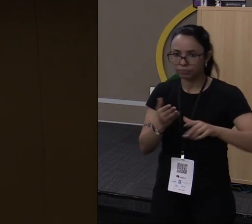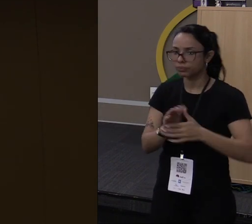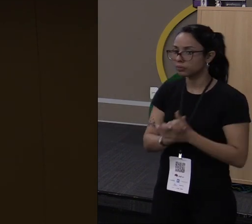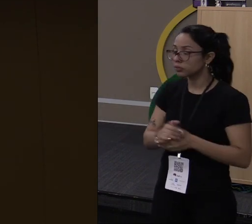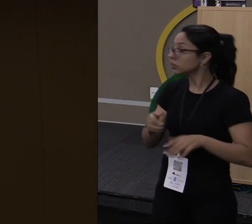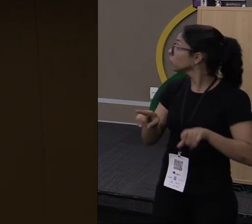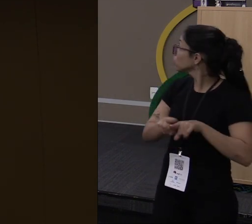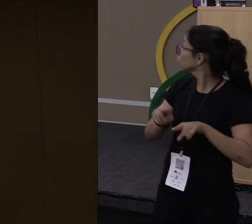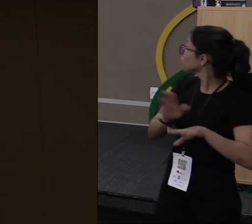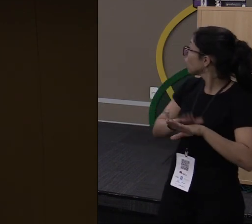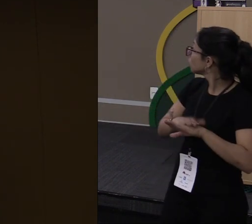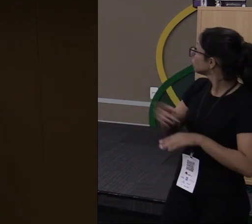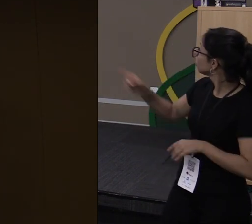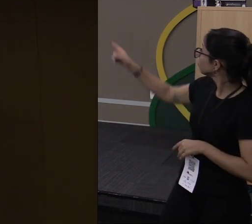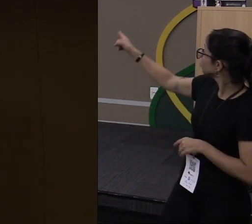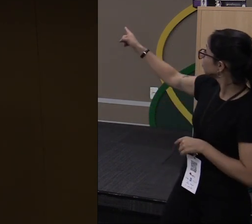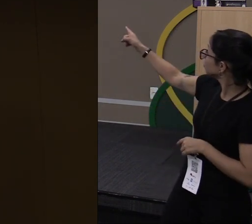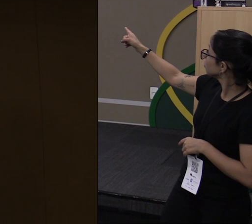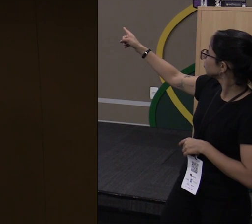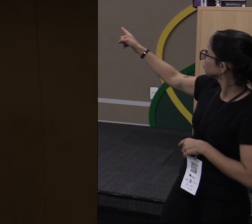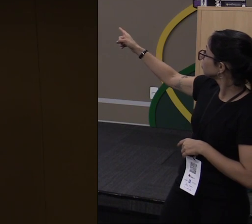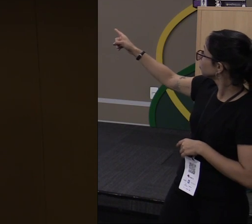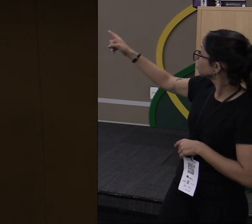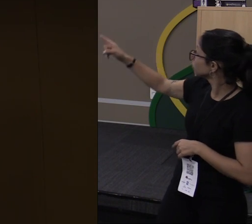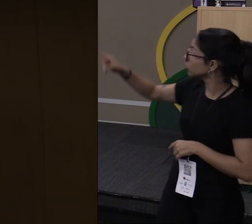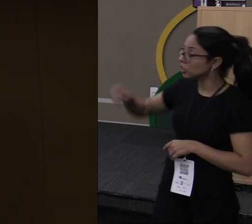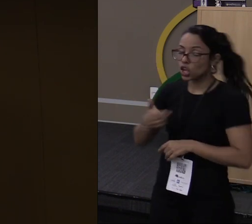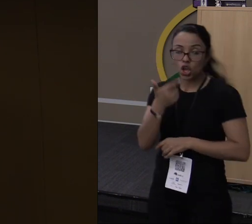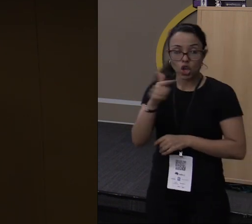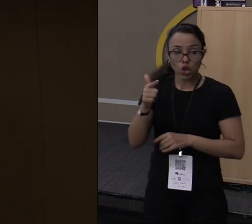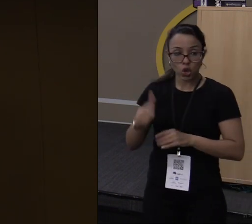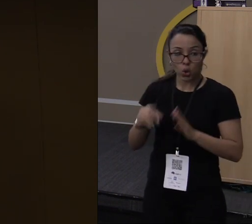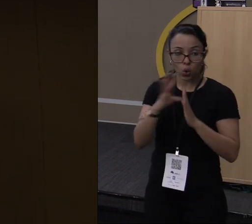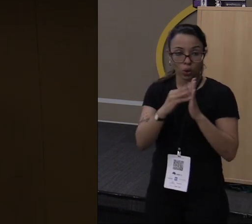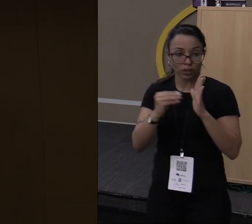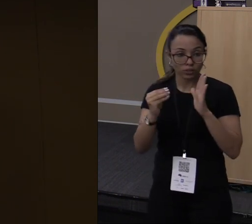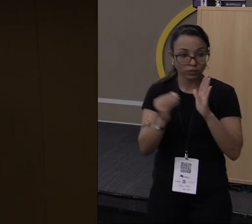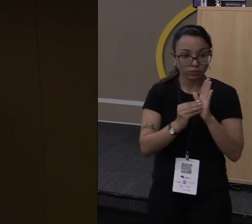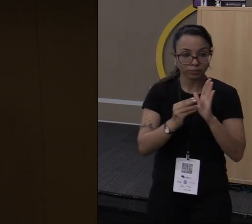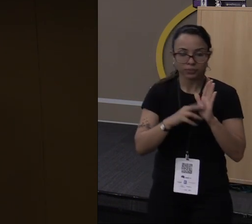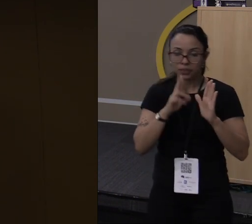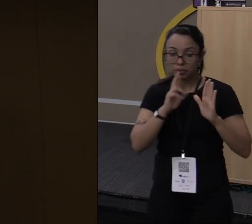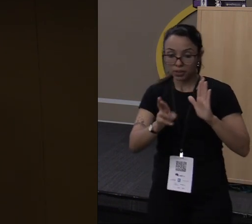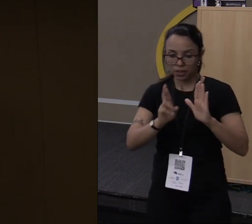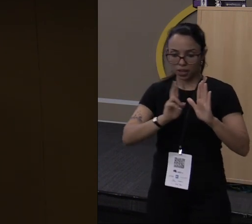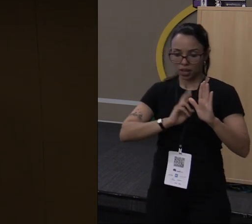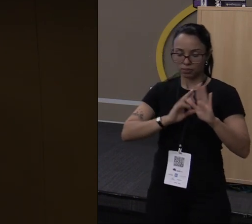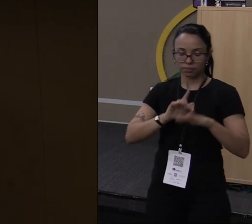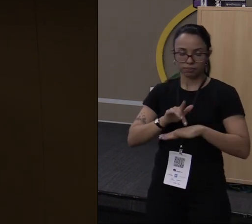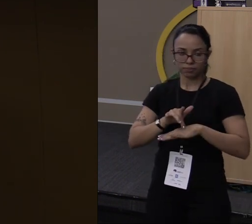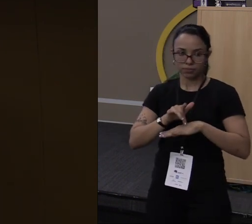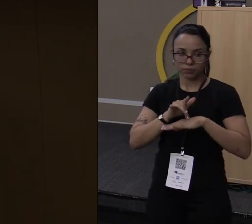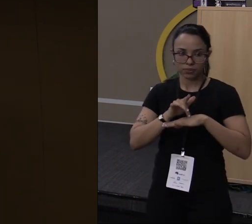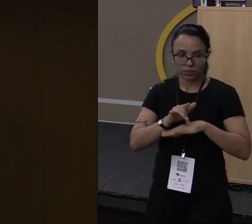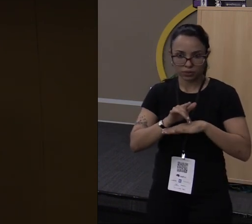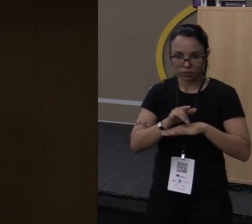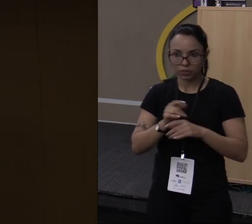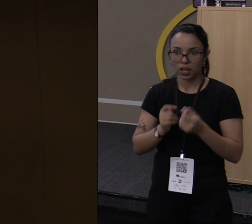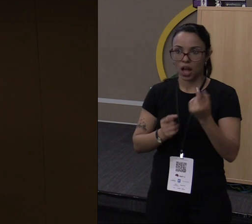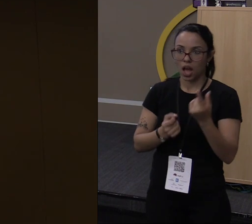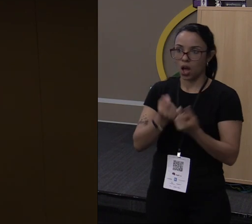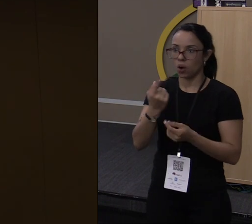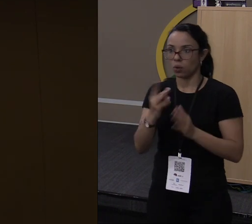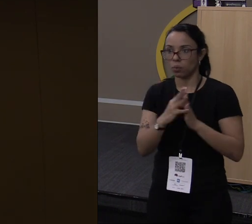string. coisa que em outras linguagens daria um resultado meio absurdo. A gente conhece algumas que conseguiriam fazer isso.